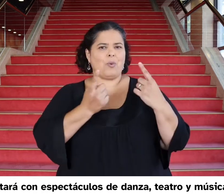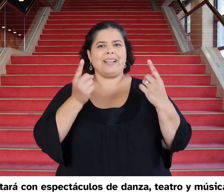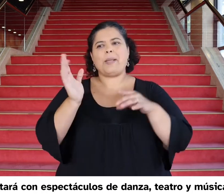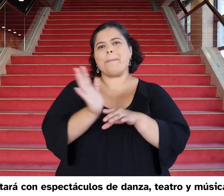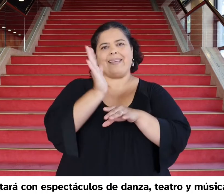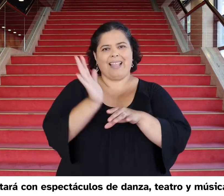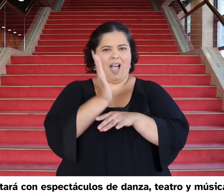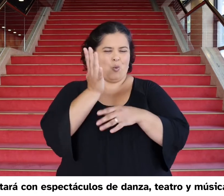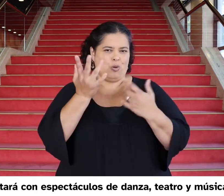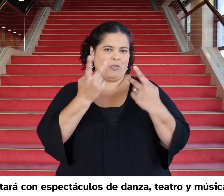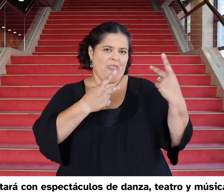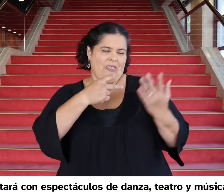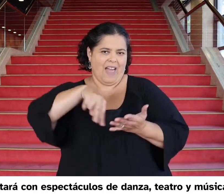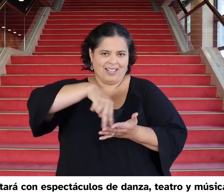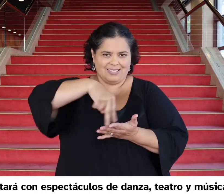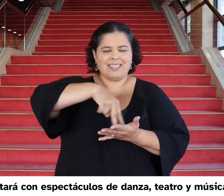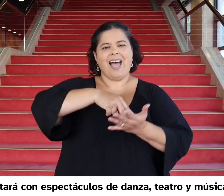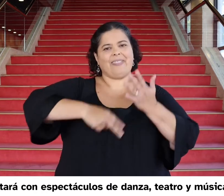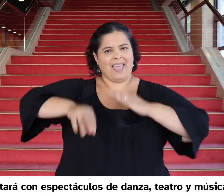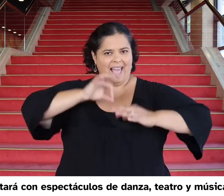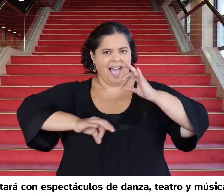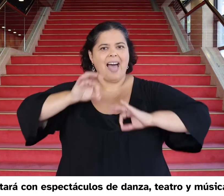Contará con espectáculos de danza, teatro y música.